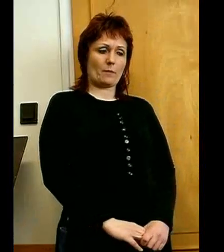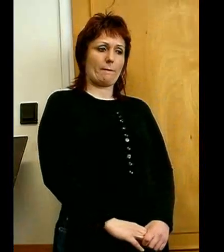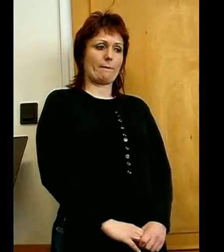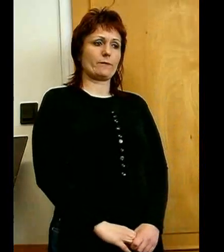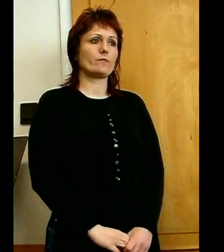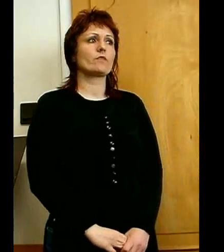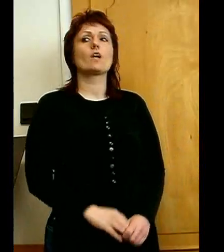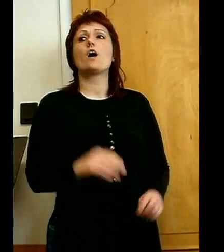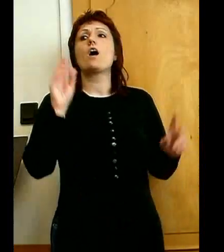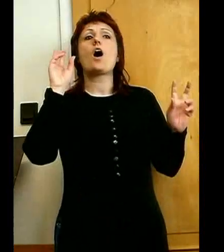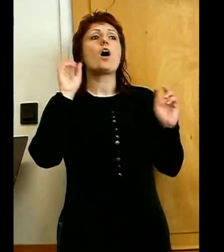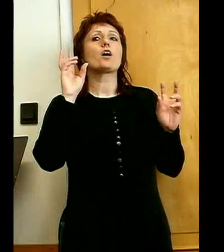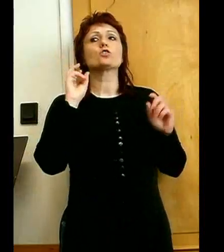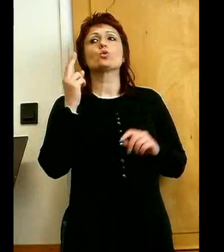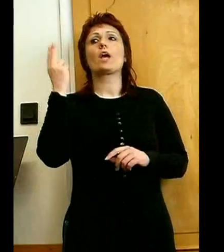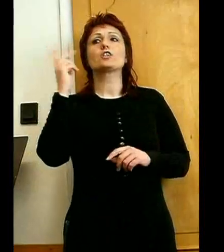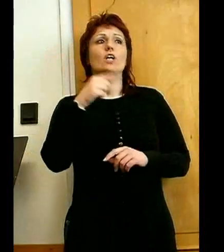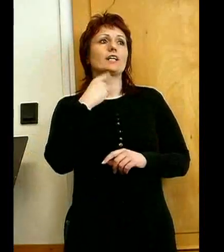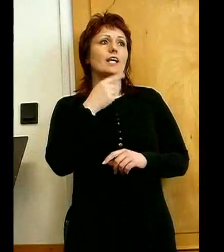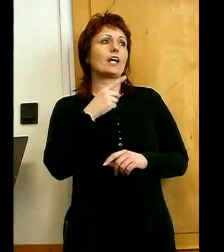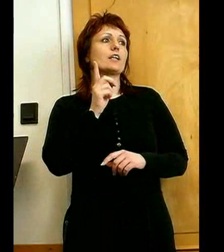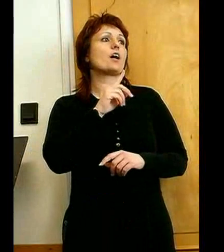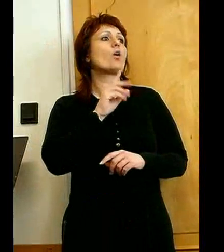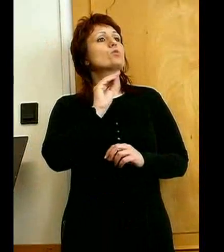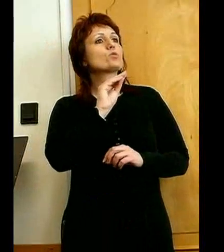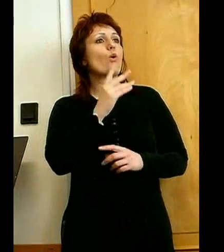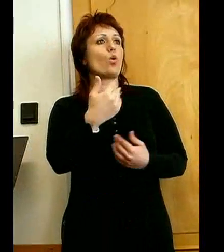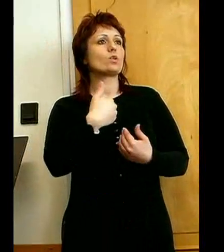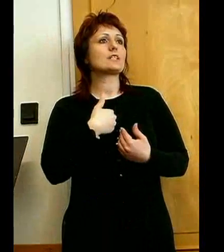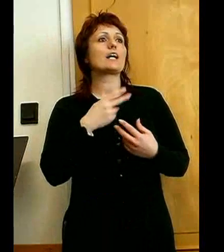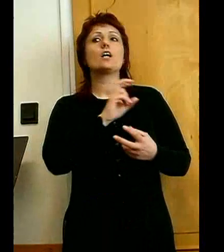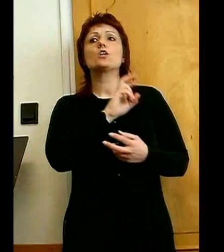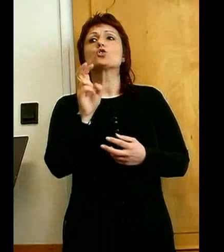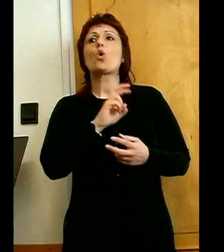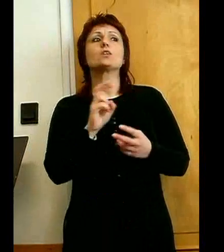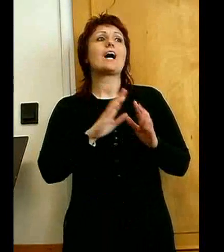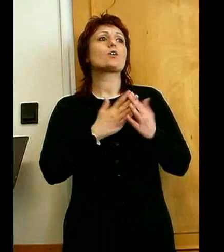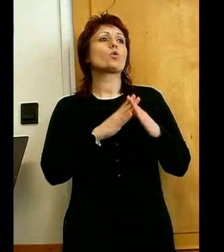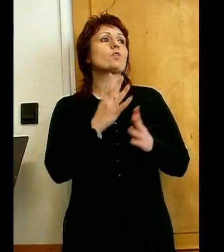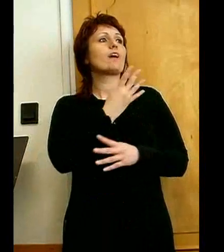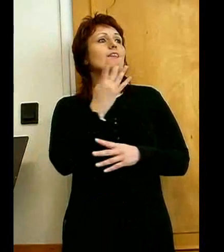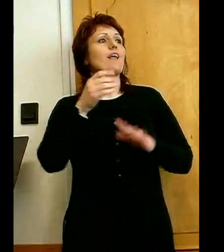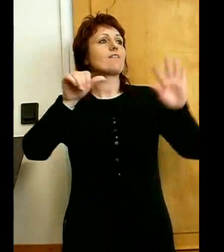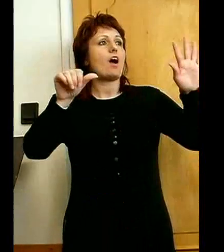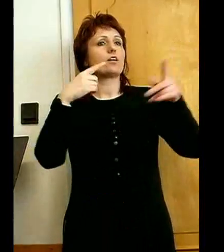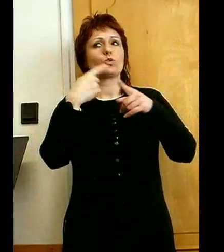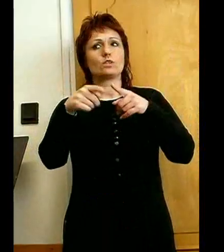Hallgassuk meg Isten igényét, úgy, amint szól hozzánk a Zsoltálok könyve, 46. részében, amit ülve